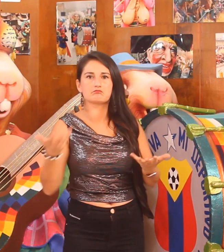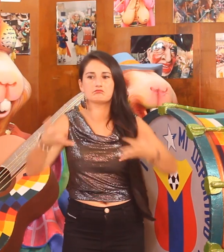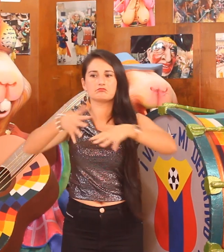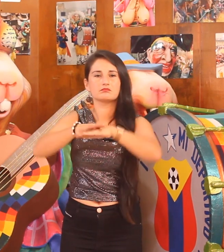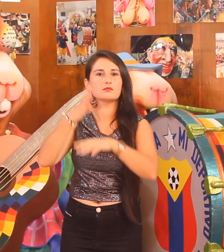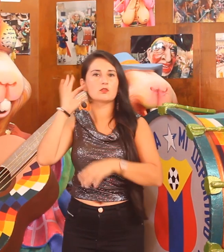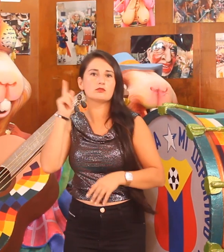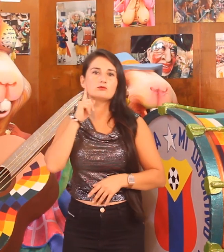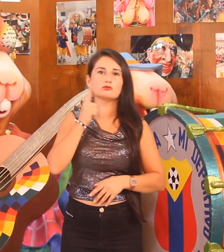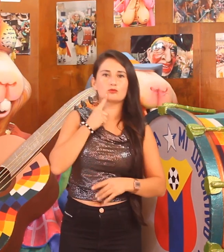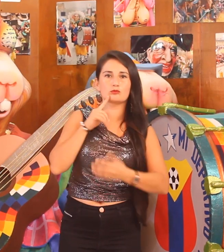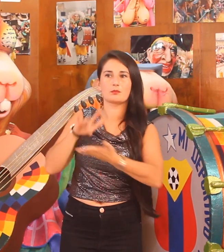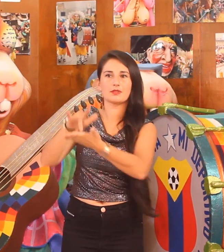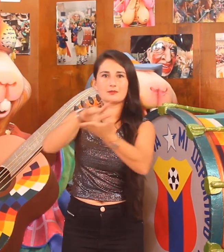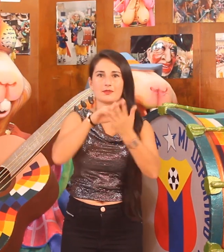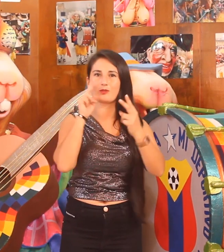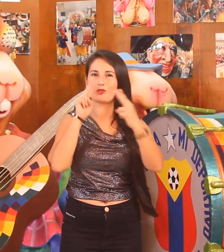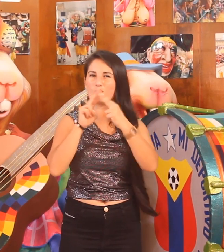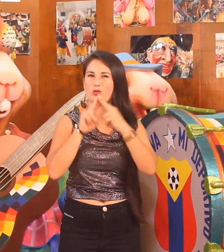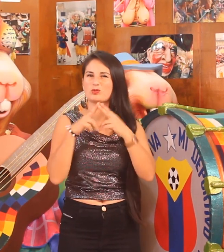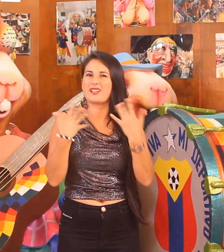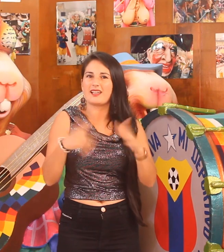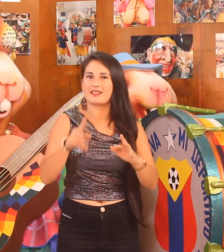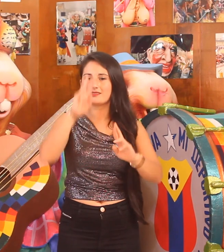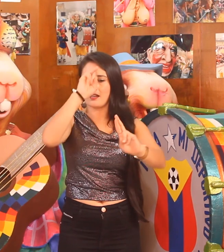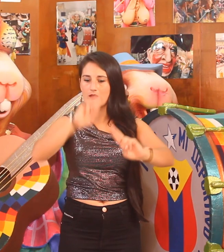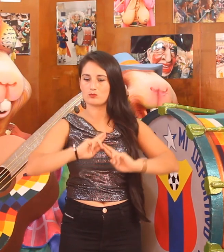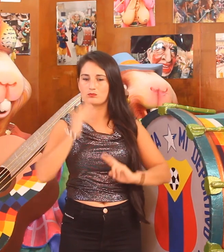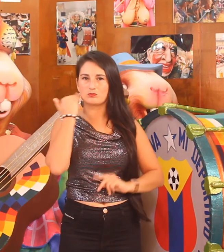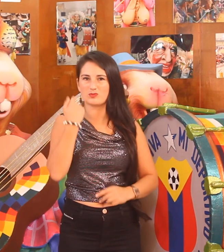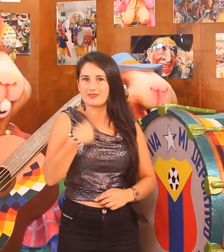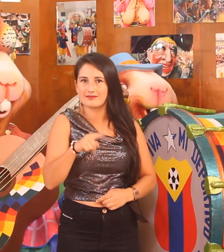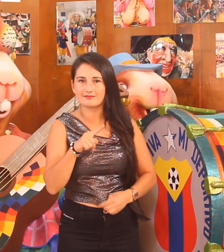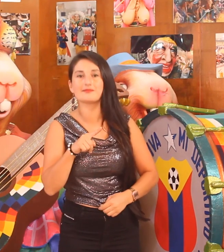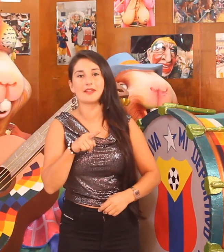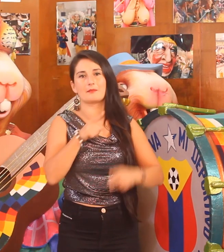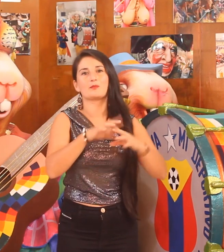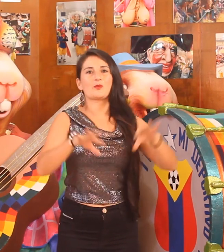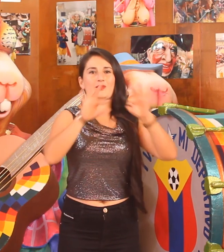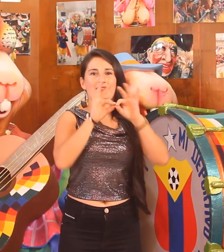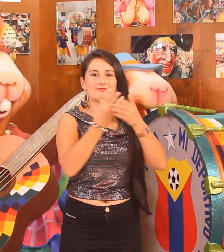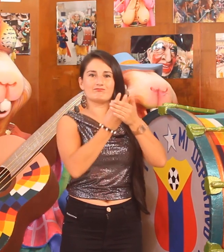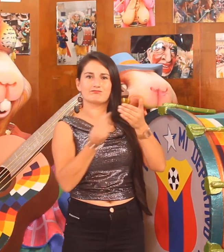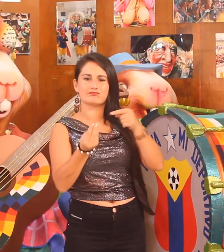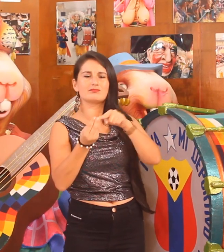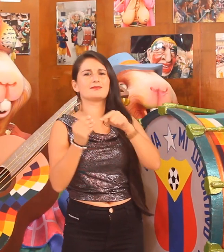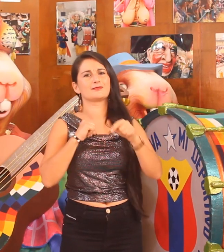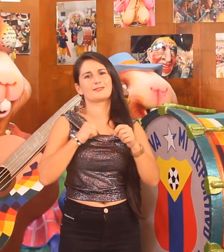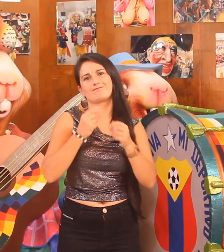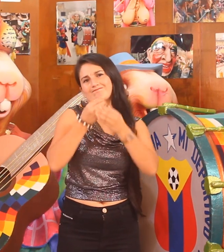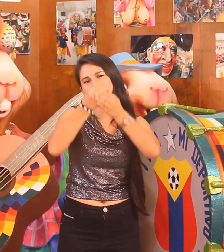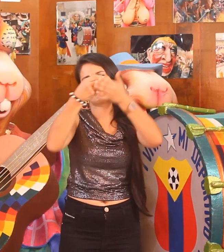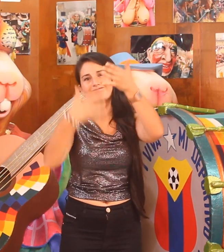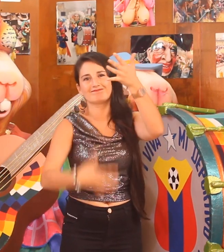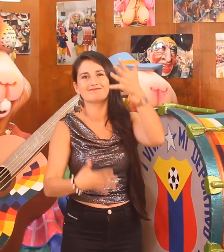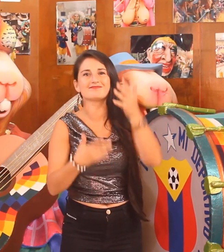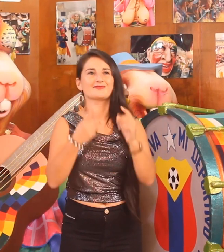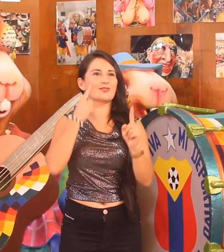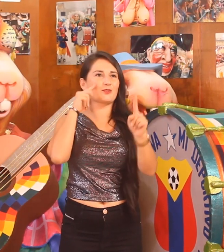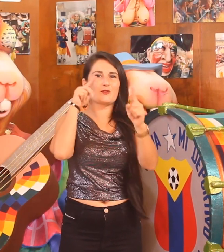oyentes, y así autorreconocer que es ser mujer. Resulta de bastante importancia este comité, ya que tiene varios objetivos